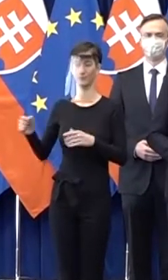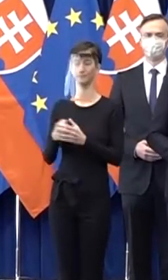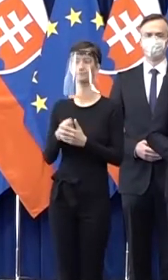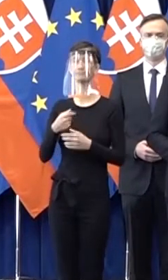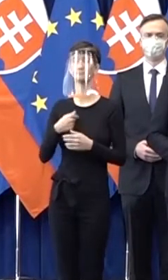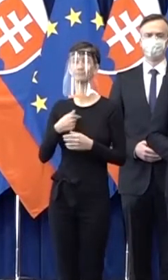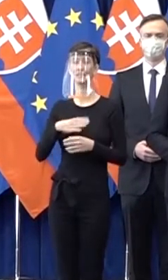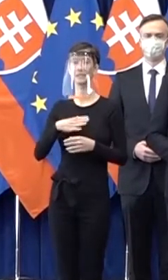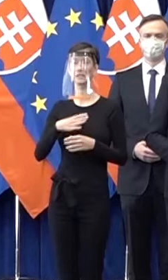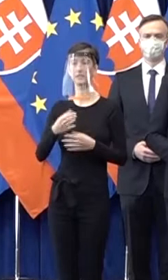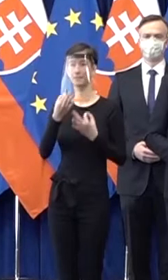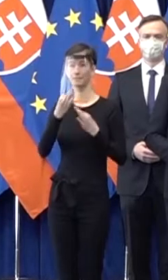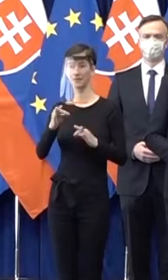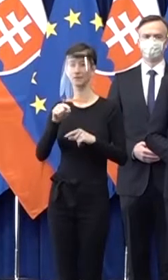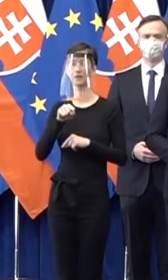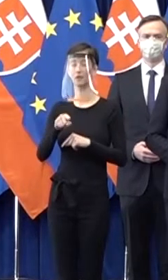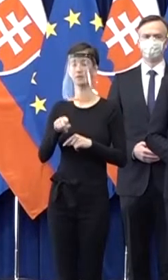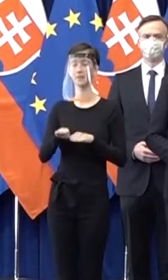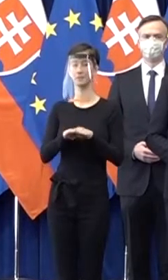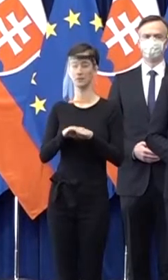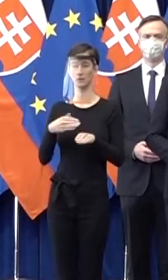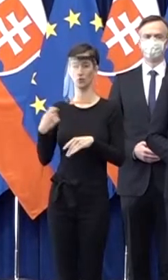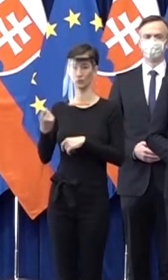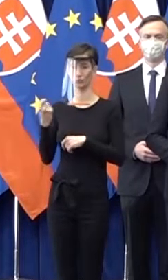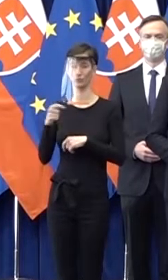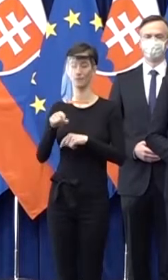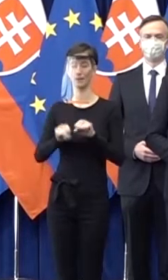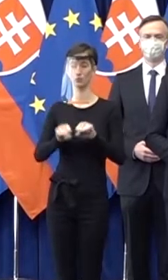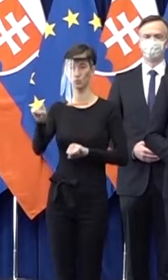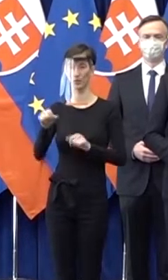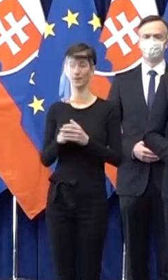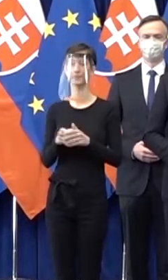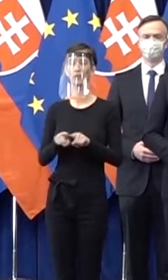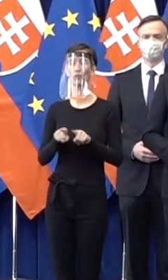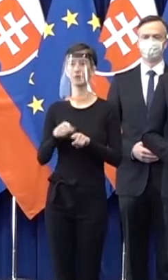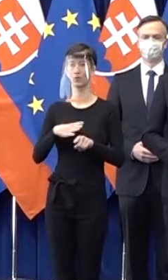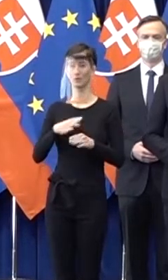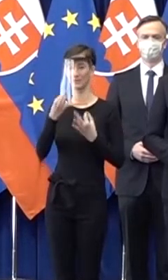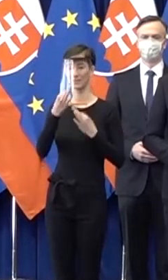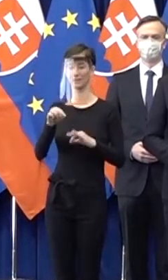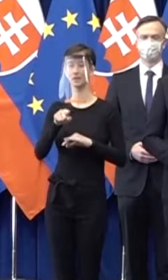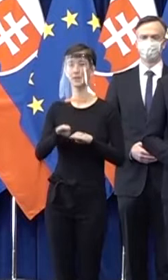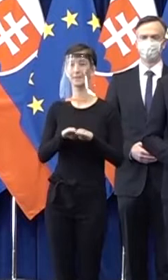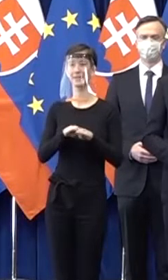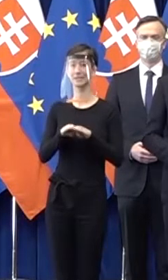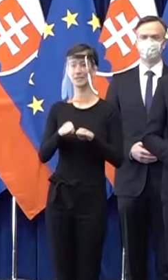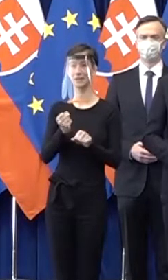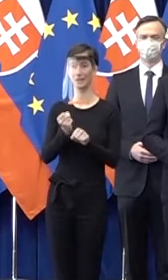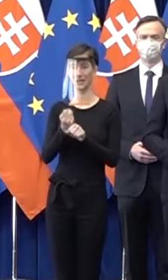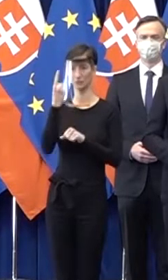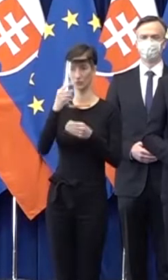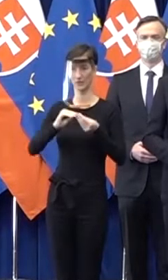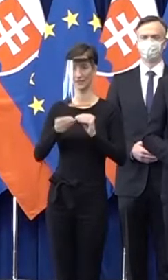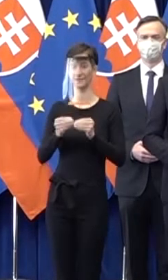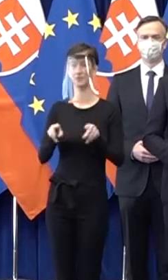SR a ministra hospodárstva, pána Richarda Sulíka. Vítame tiež ministra práce, sociálnych vecí a rodiny, pána